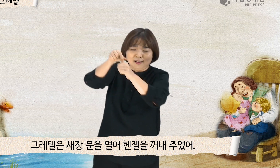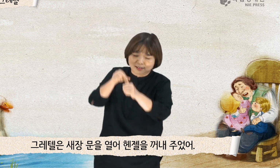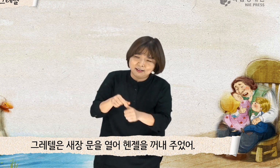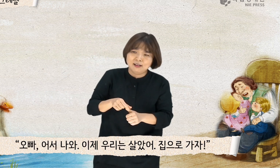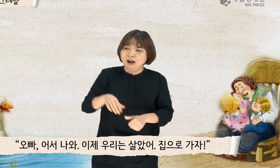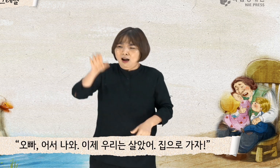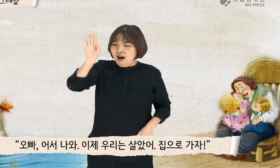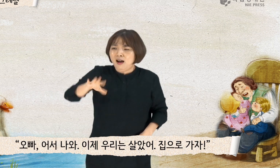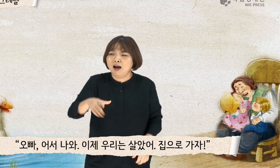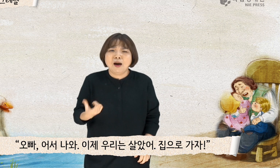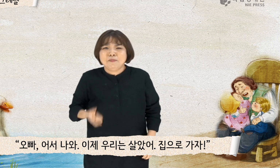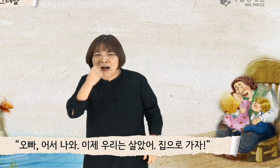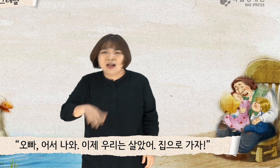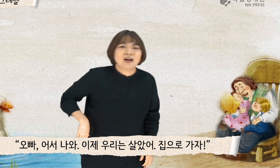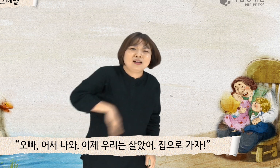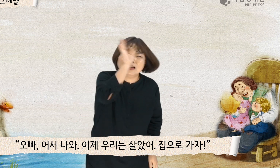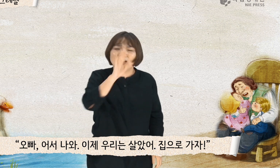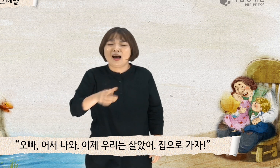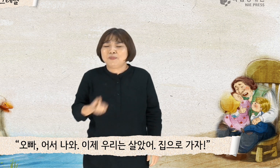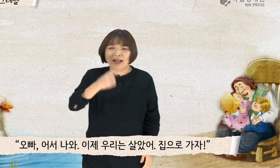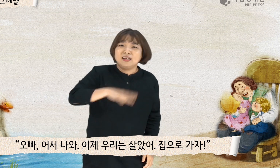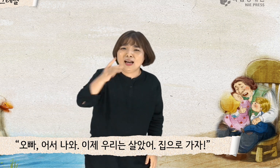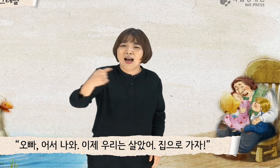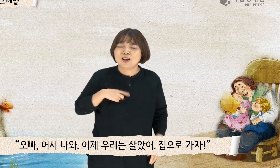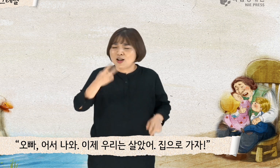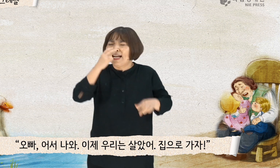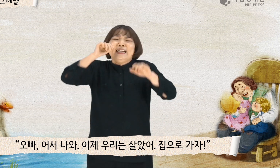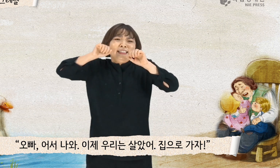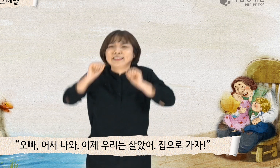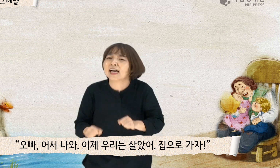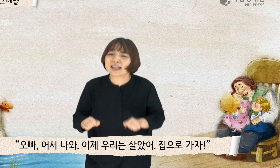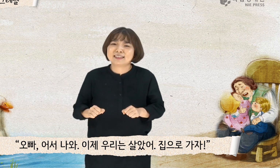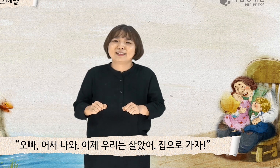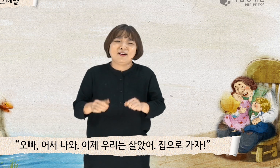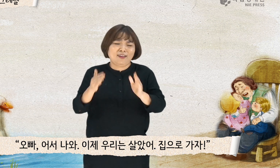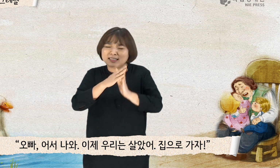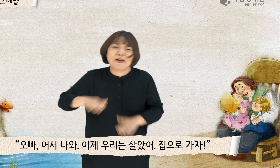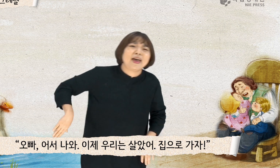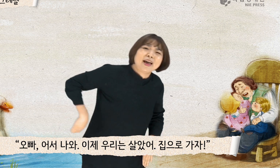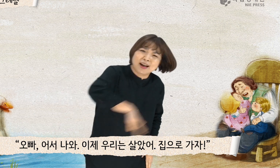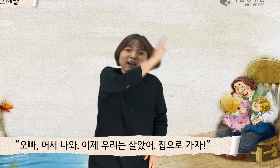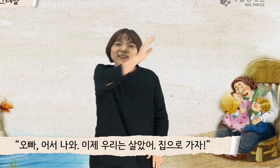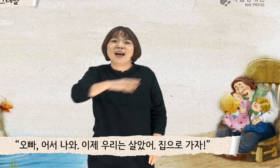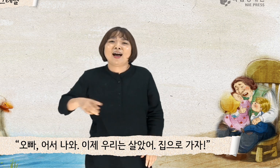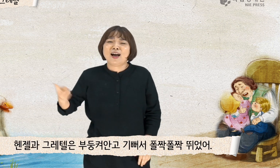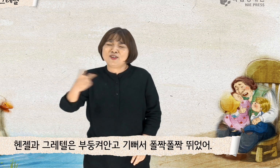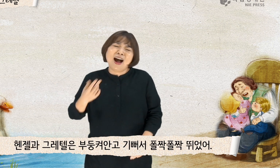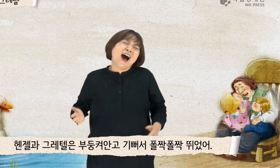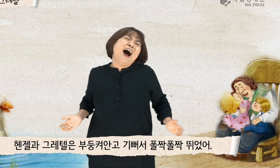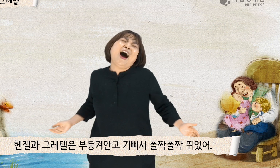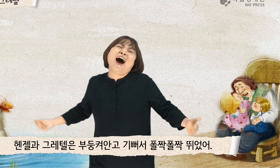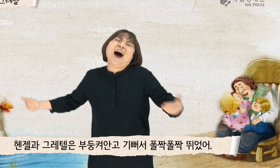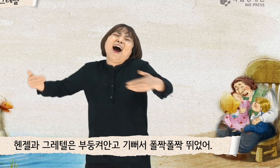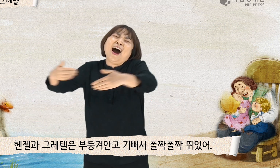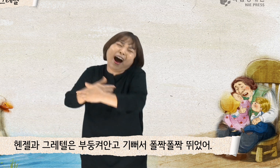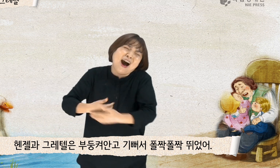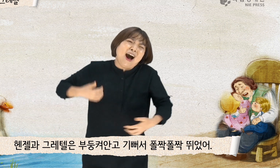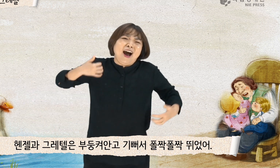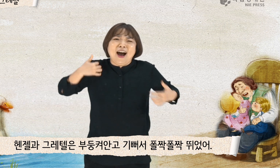오빠, 어서 나와. 이제 우리는 살았어. 집으로 가자. 핸젤과 그레텔은